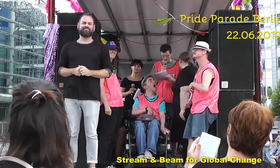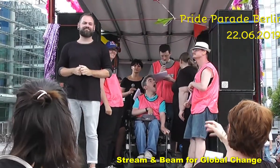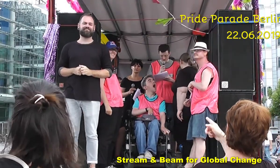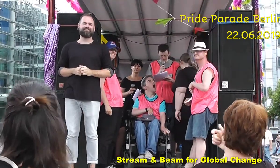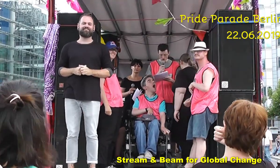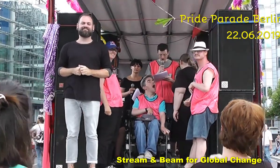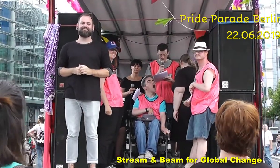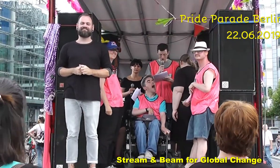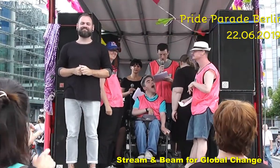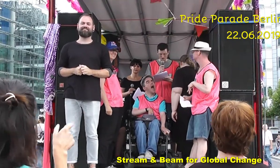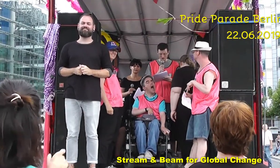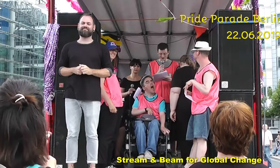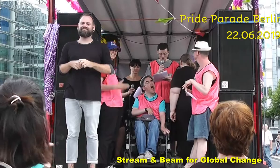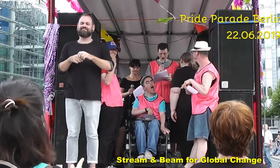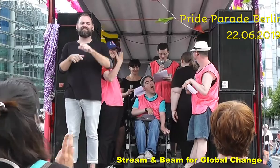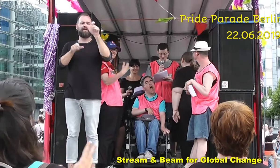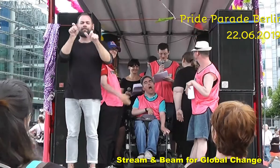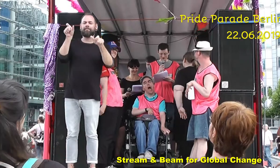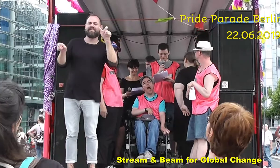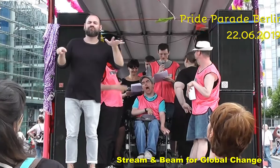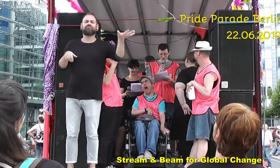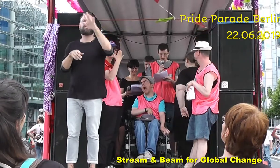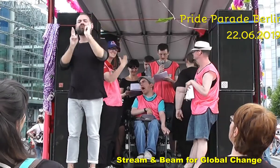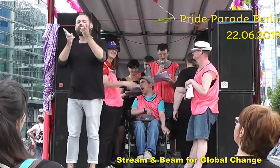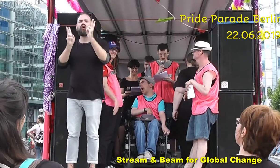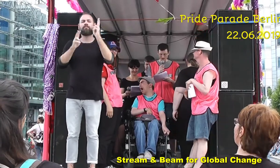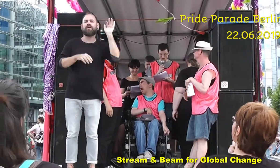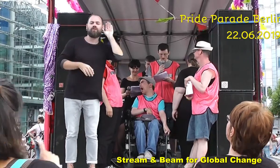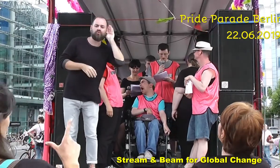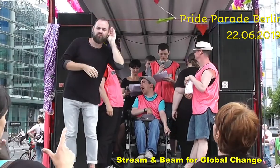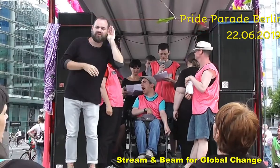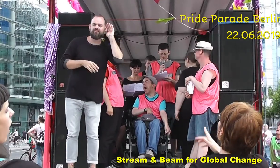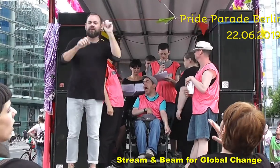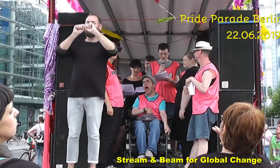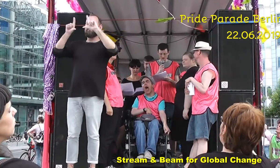Menschen, die normal hören, glauben aber, dass die Prothese reicht.